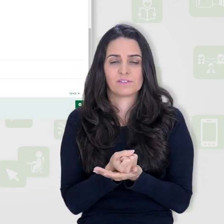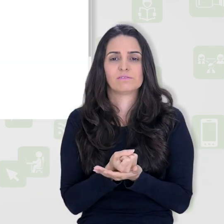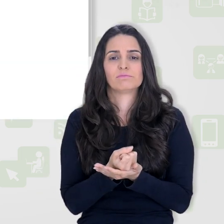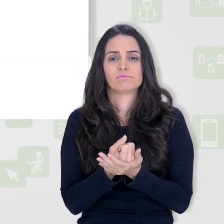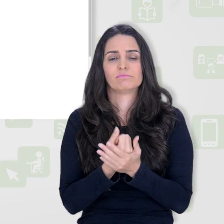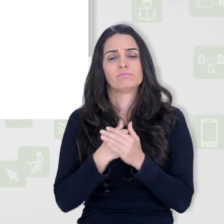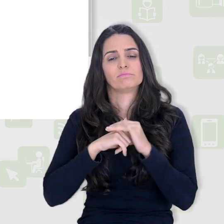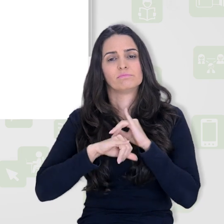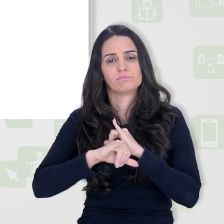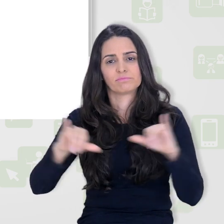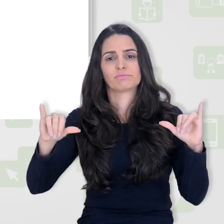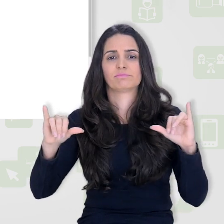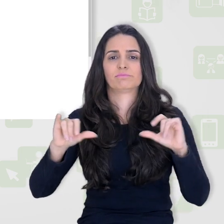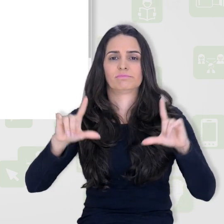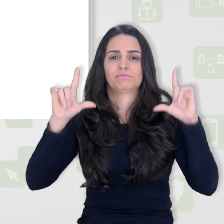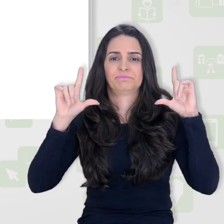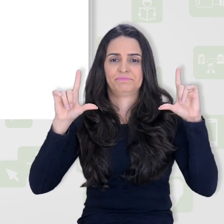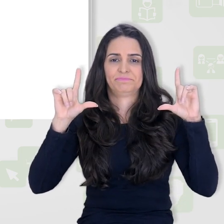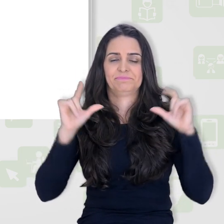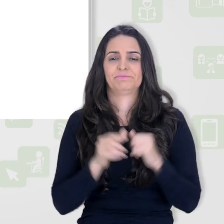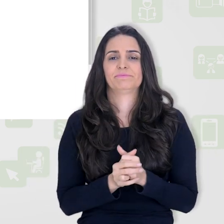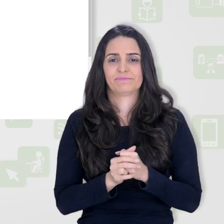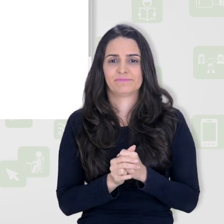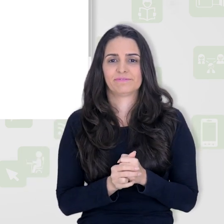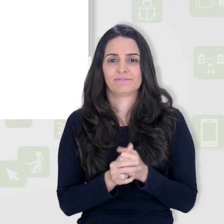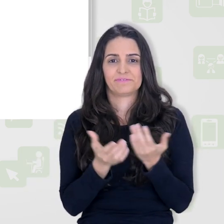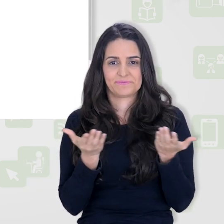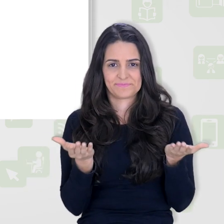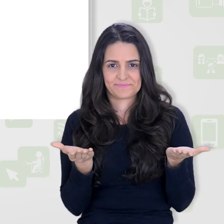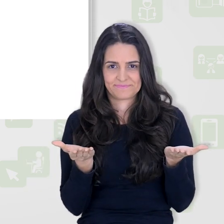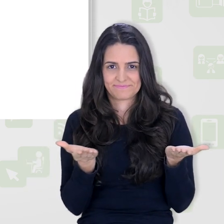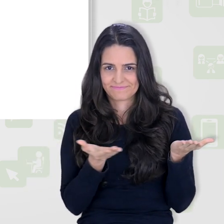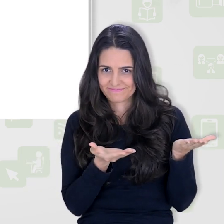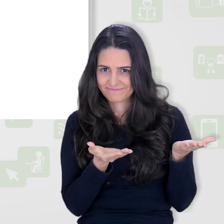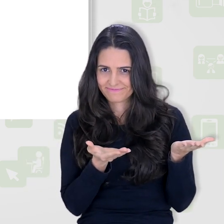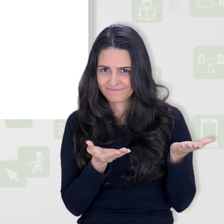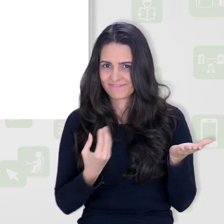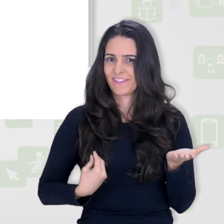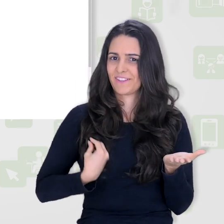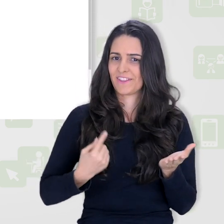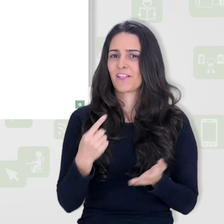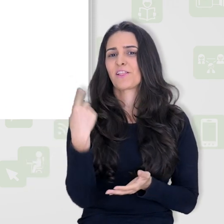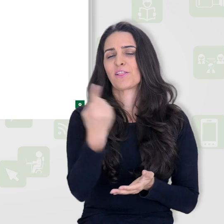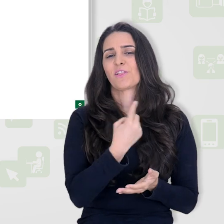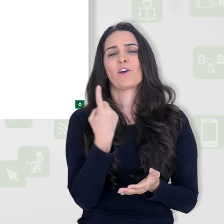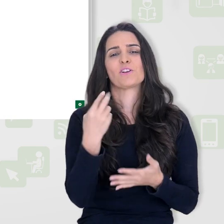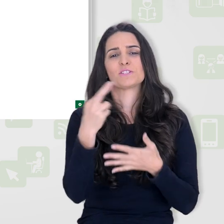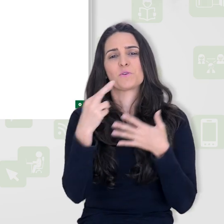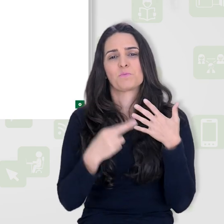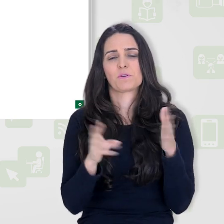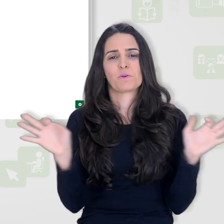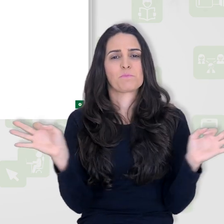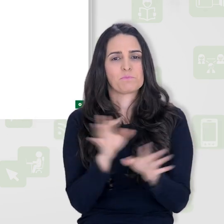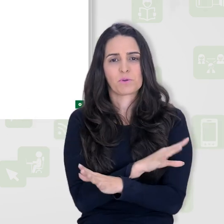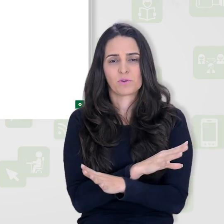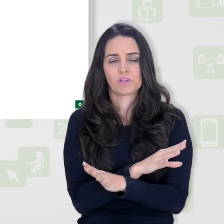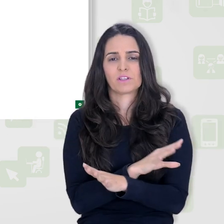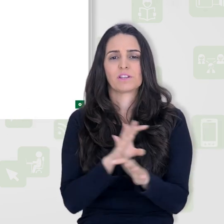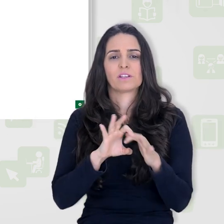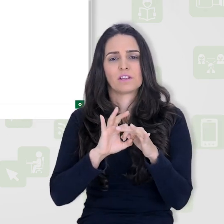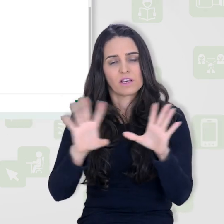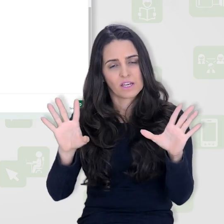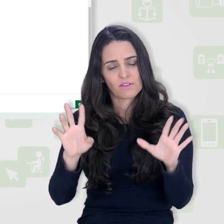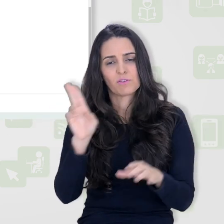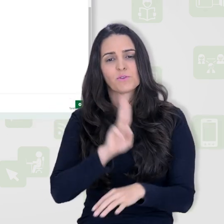a rubrica e torná-la disponível. E então, aqui está a nossa rubrica criada e já está